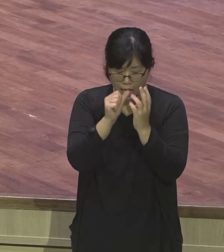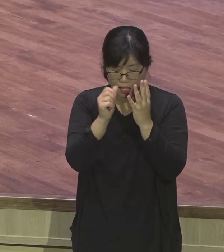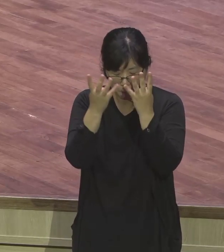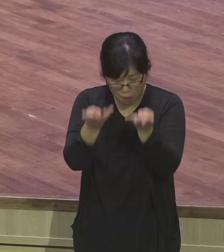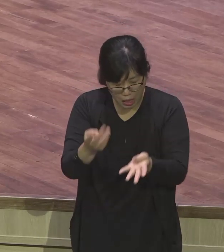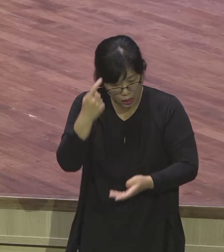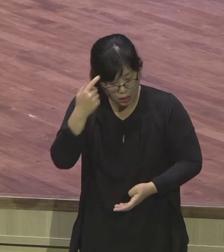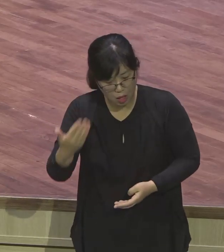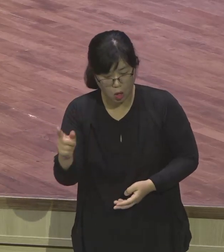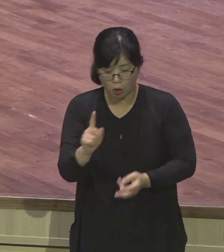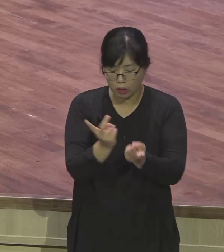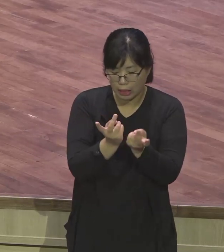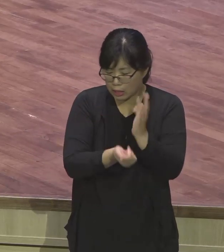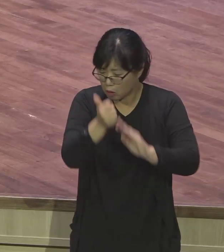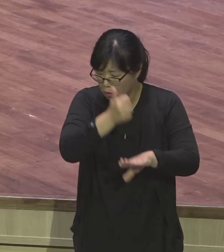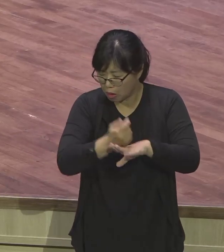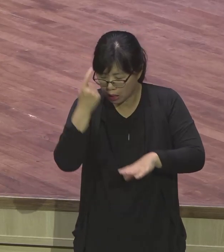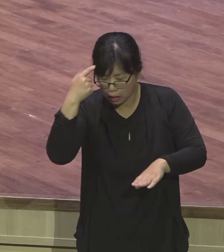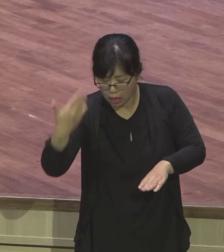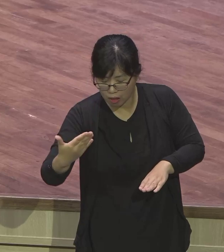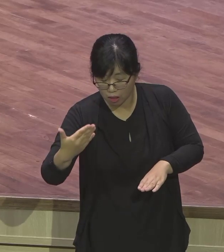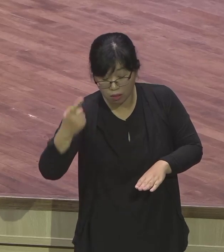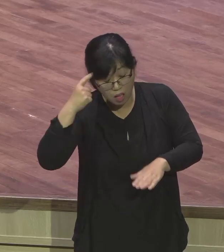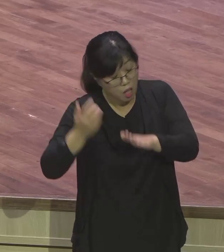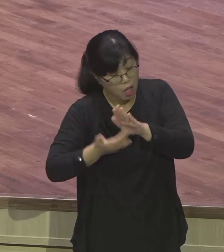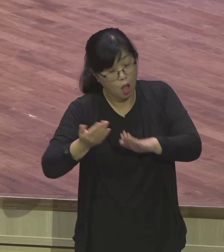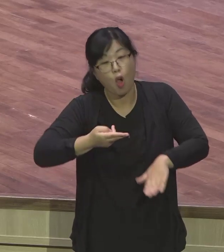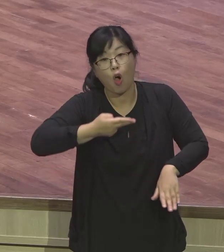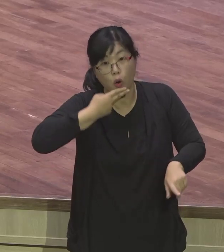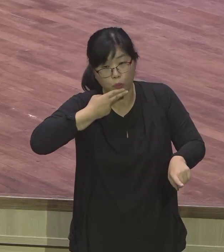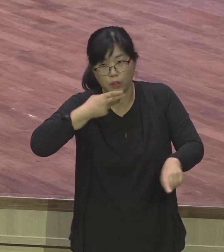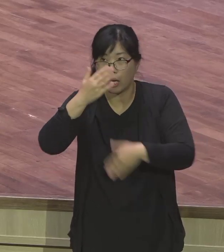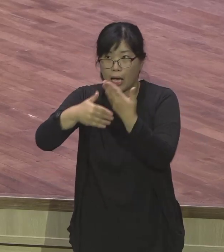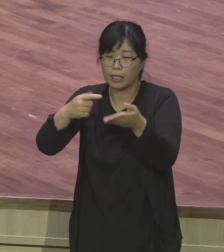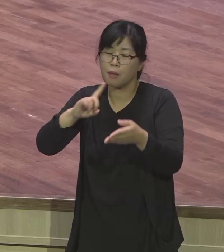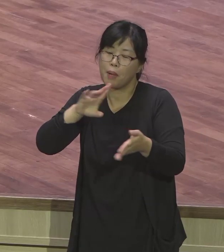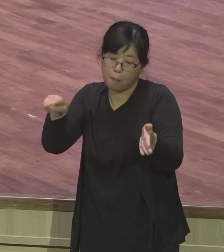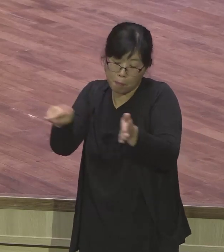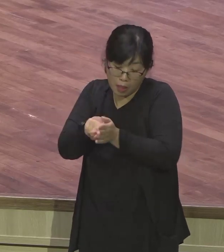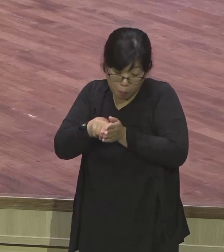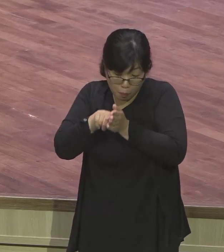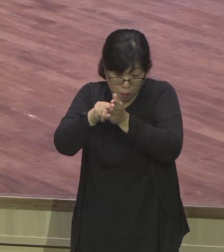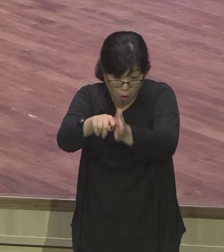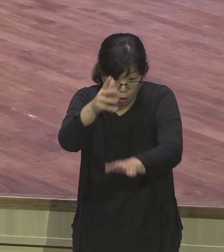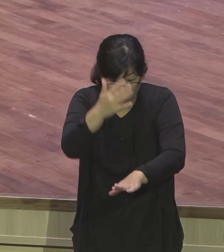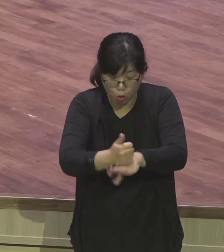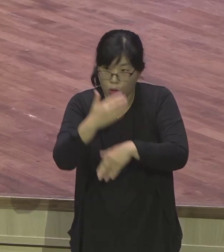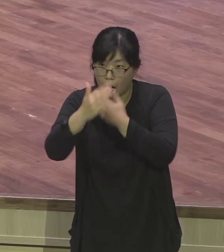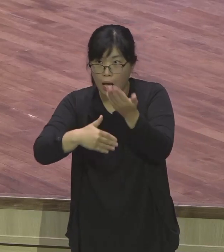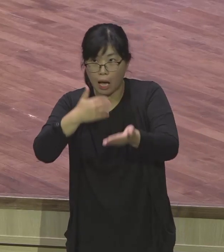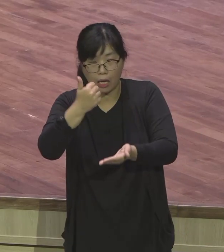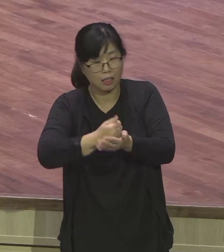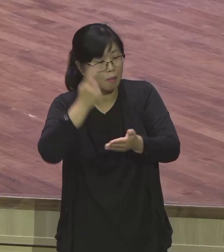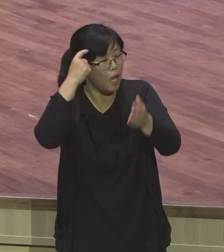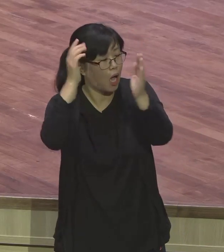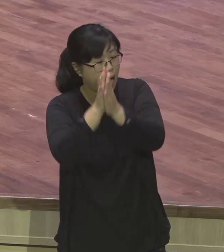또 랩렌더들 오늘 가족과 함께 드리는 심리학 기도회인데 요새베 요새베 영성과